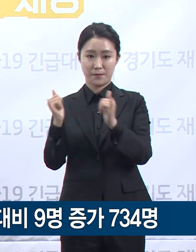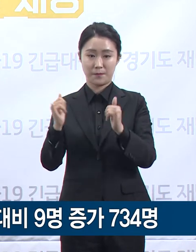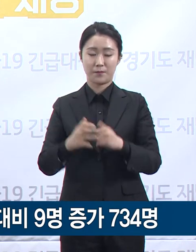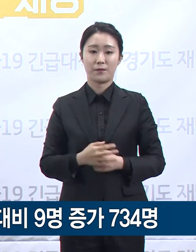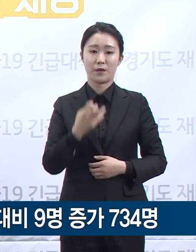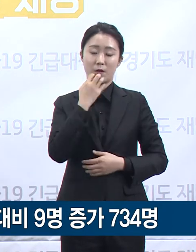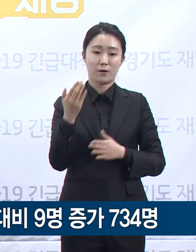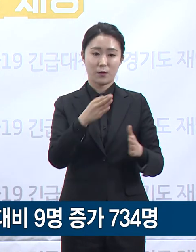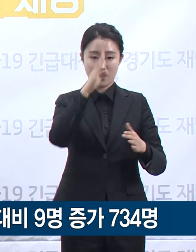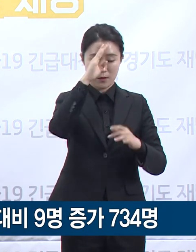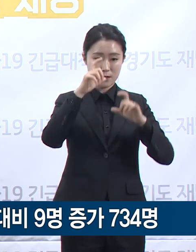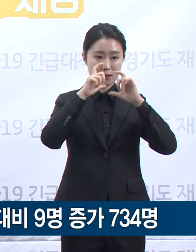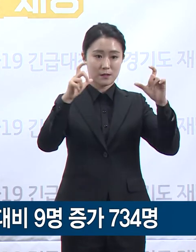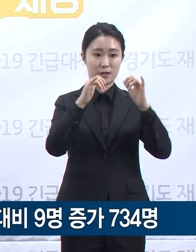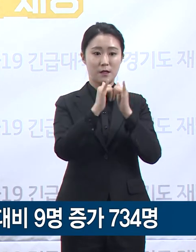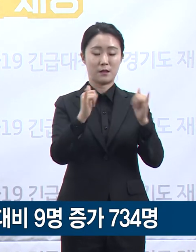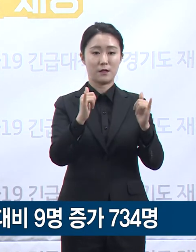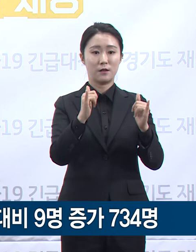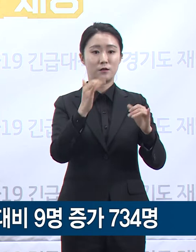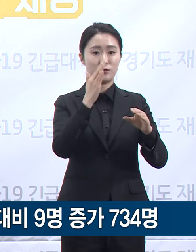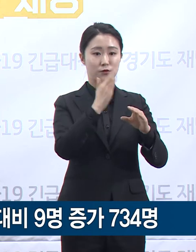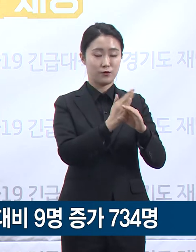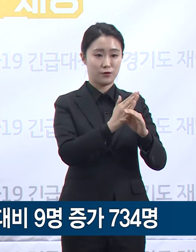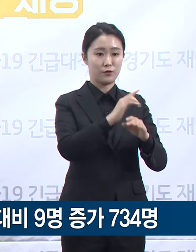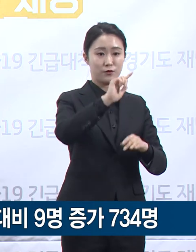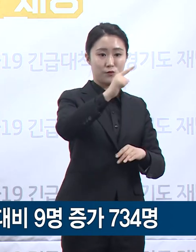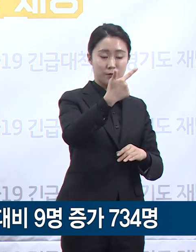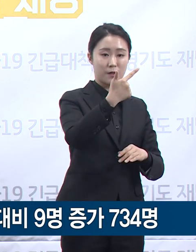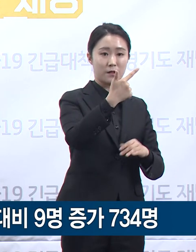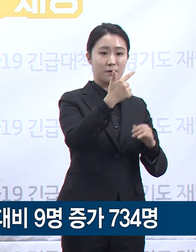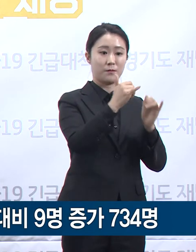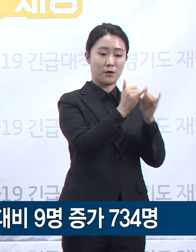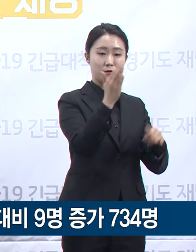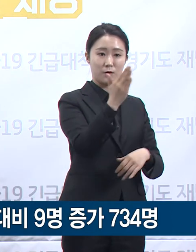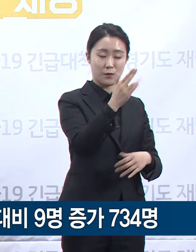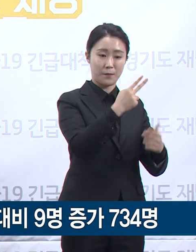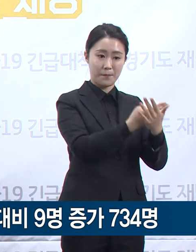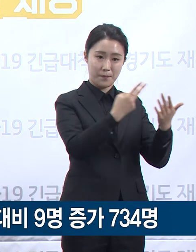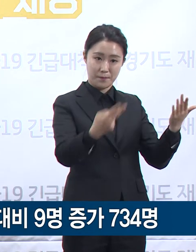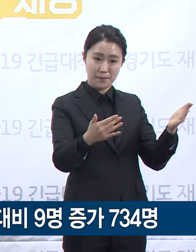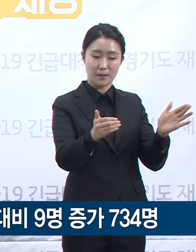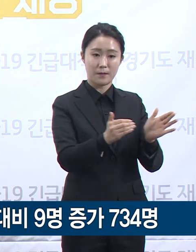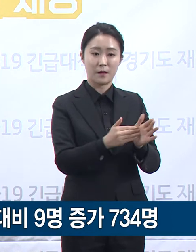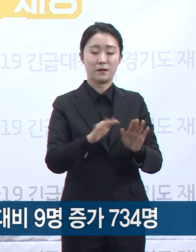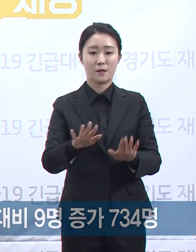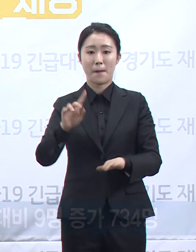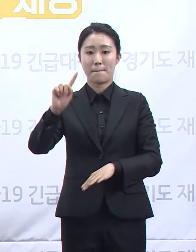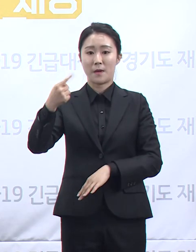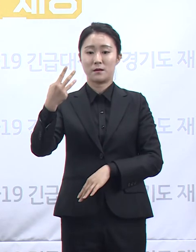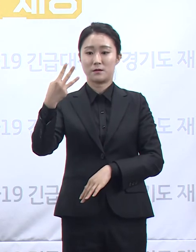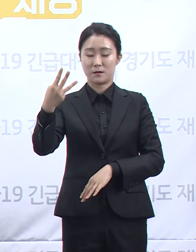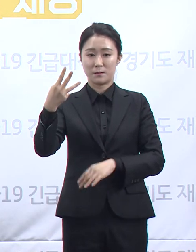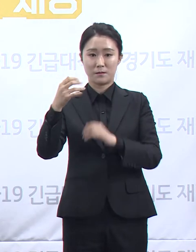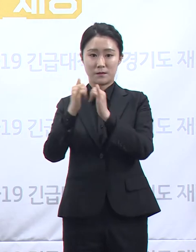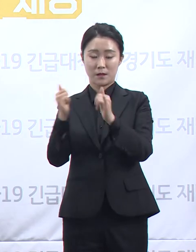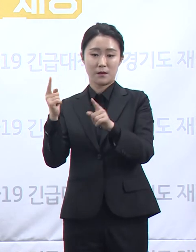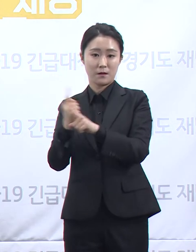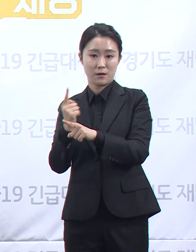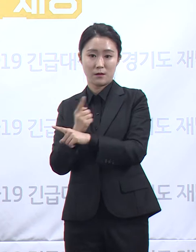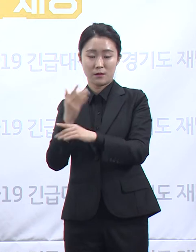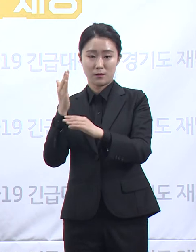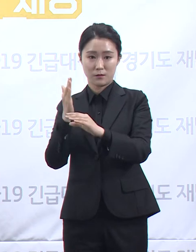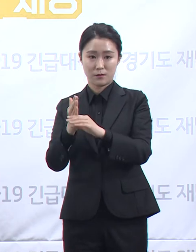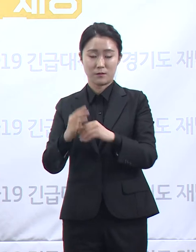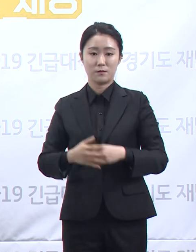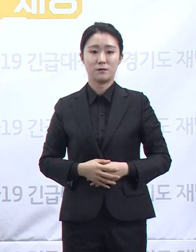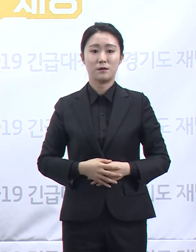615명은 태어나였고 현재 103명이 병원 및 생활치료센터에서 격리 중입니다. 해외 입국자